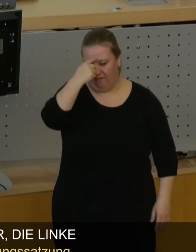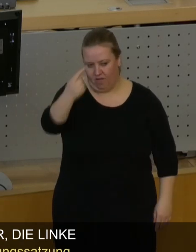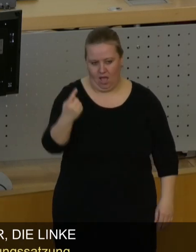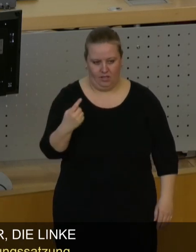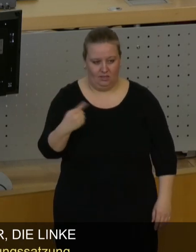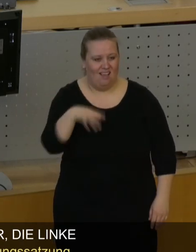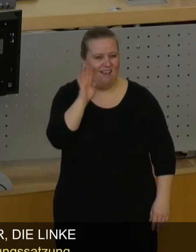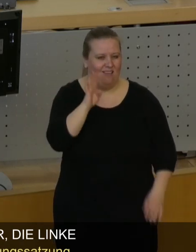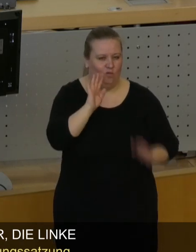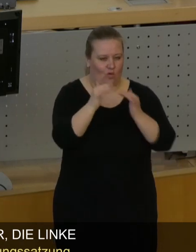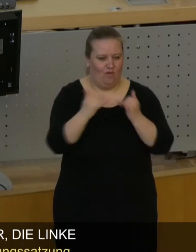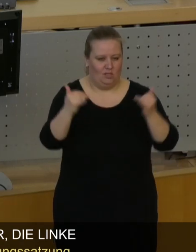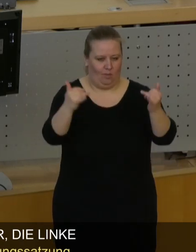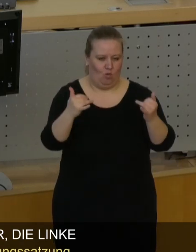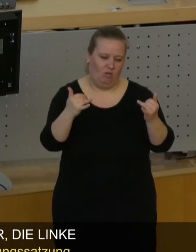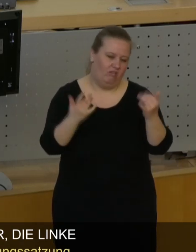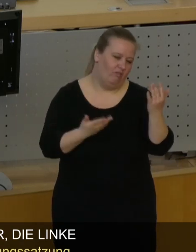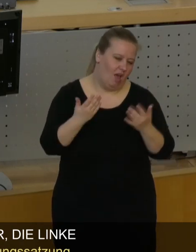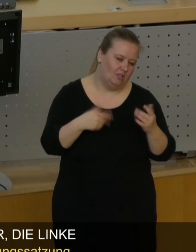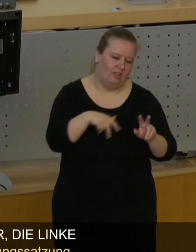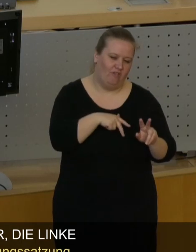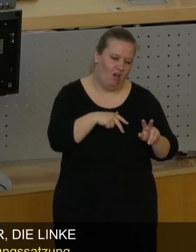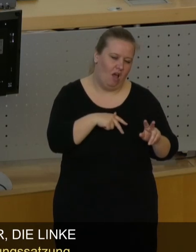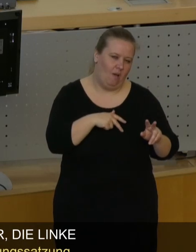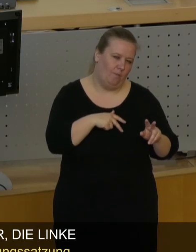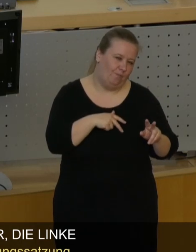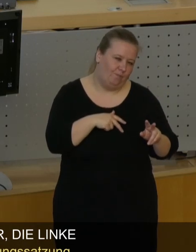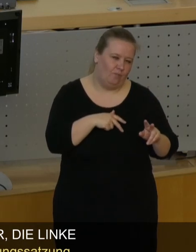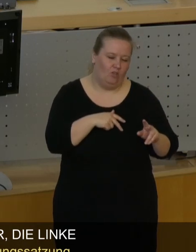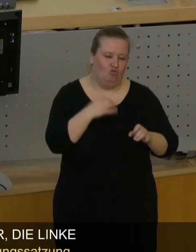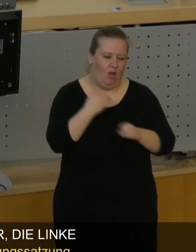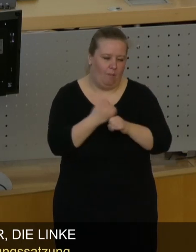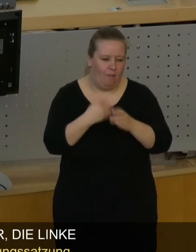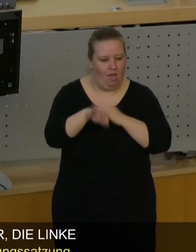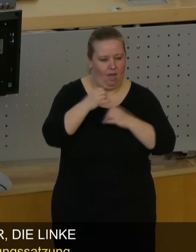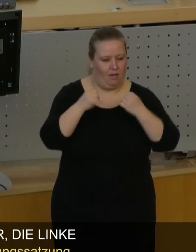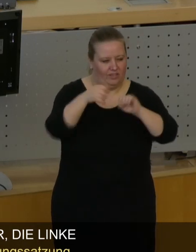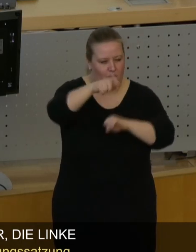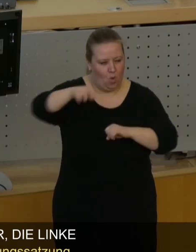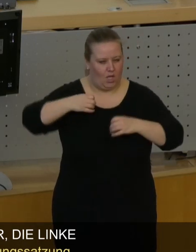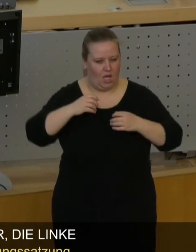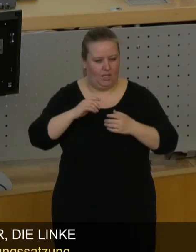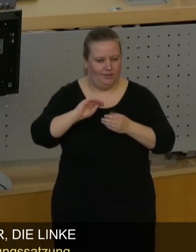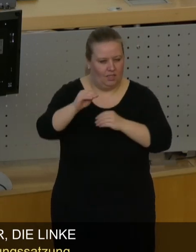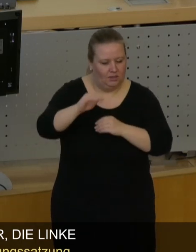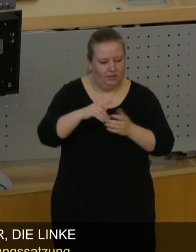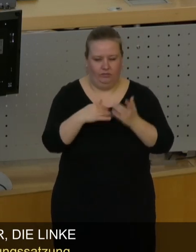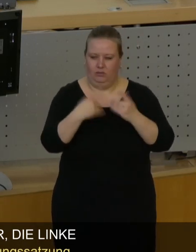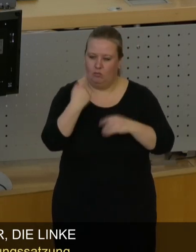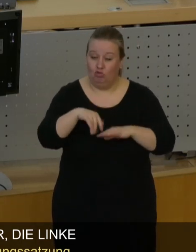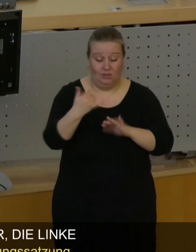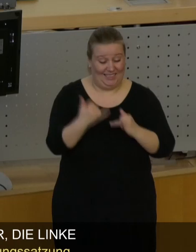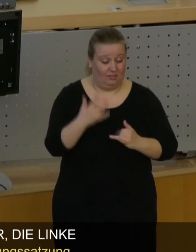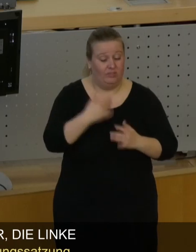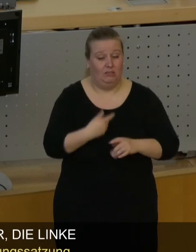dass zu den Einwohnerversammlungen vielleicht tatsächlich vorrangig sehr aktive Bürgerinitiativen, Menschen, die sich bereits